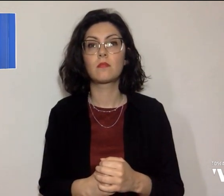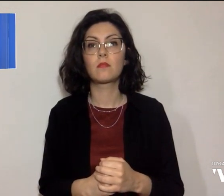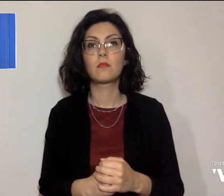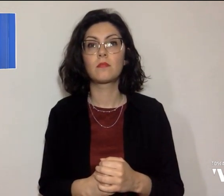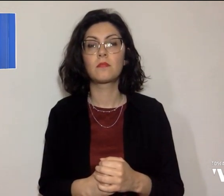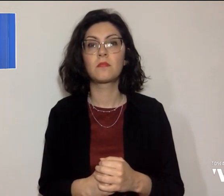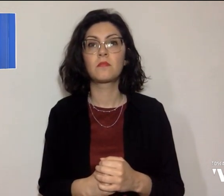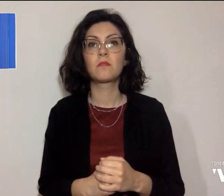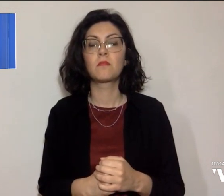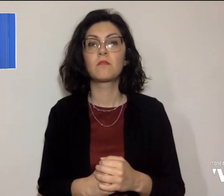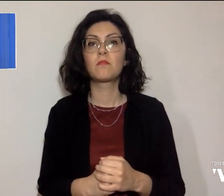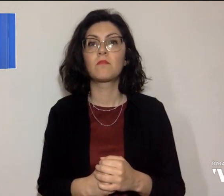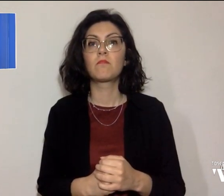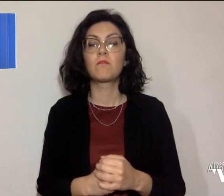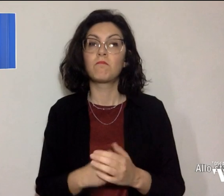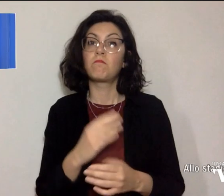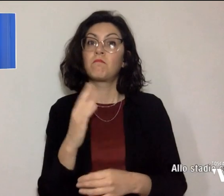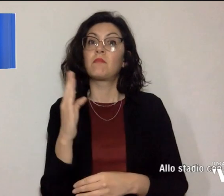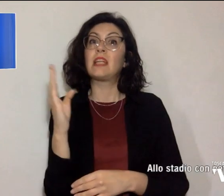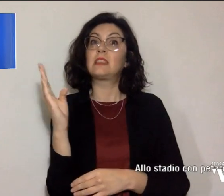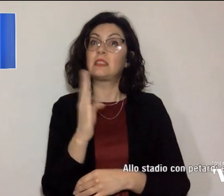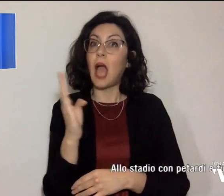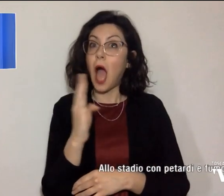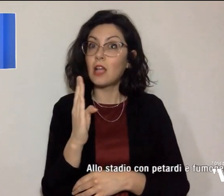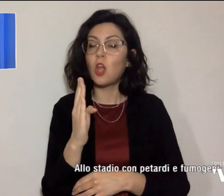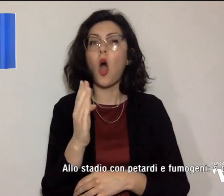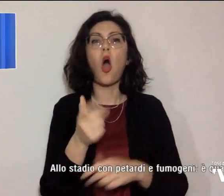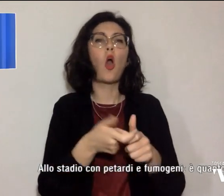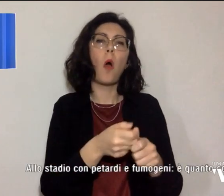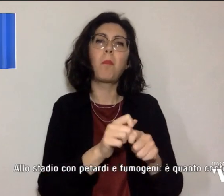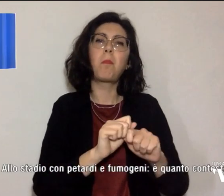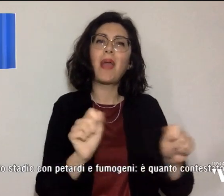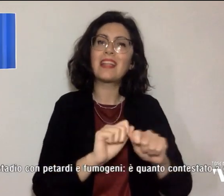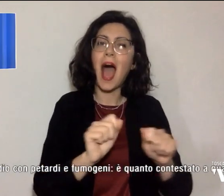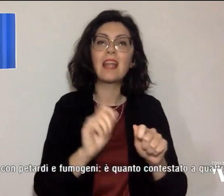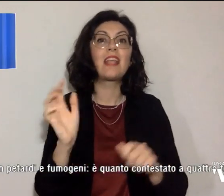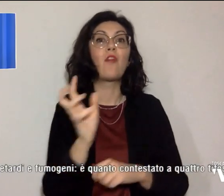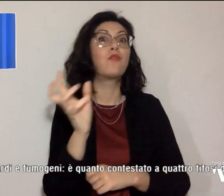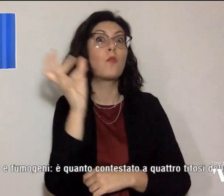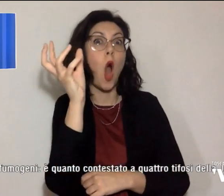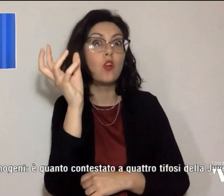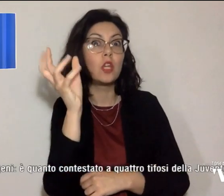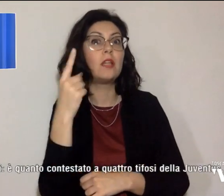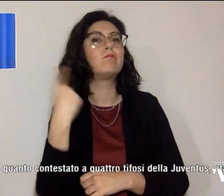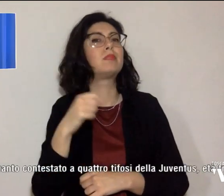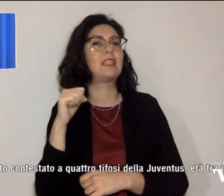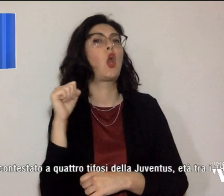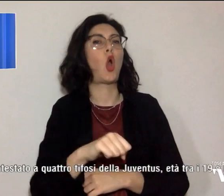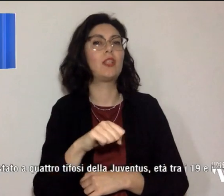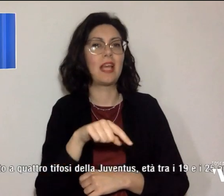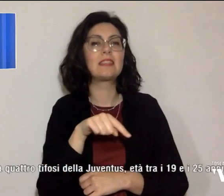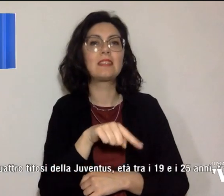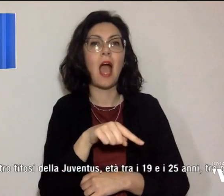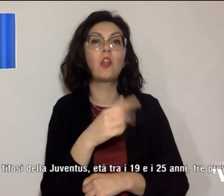Allo stadio con petardi e fumogeni e quanto conto è stato a quattro tifosi